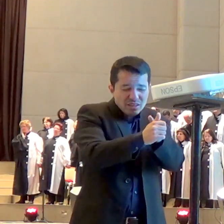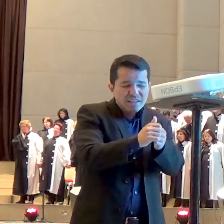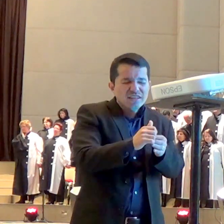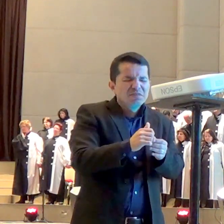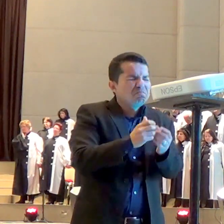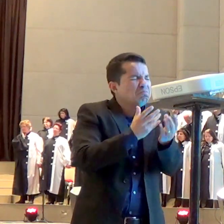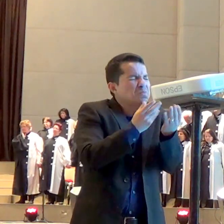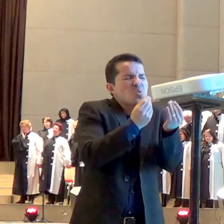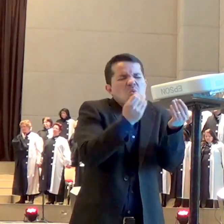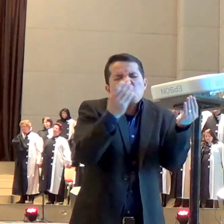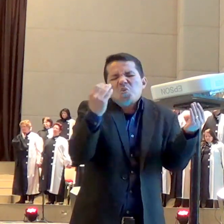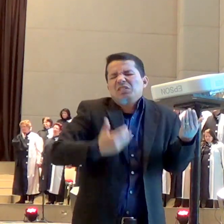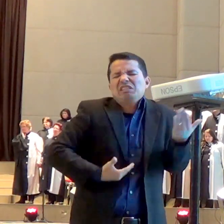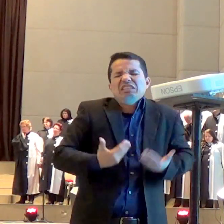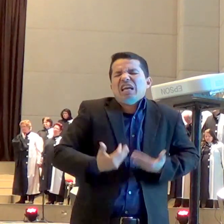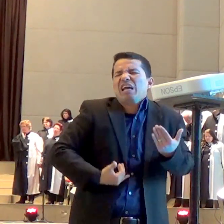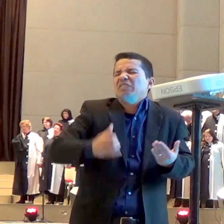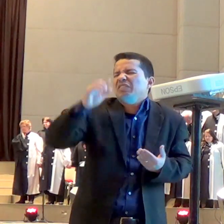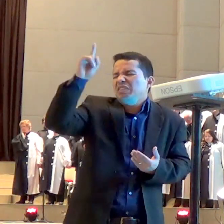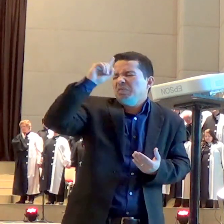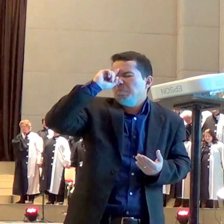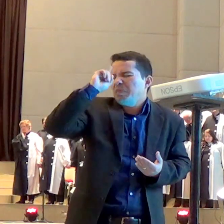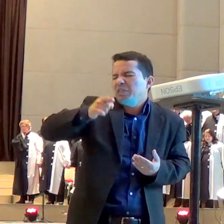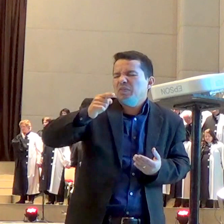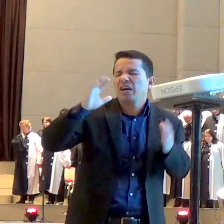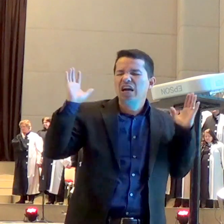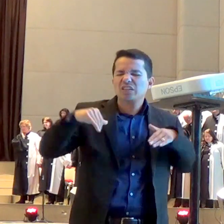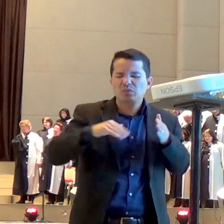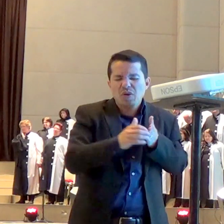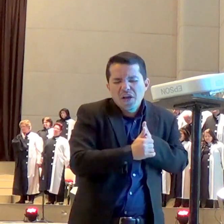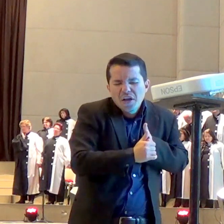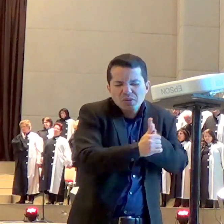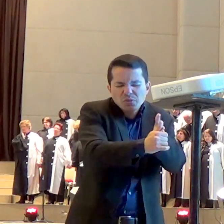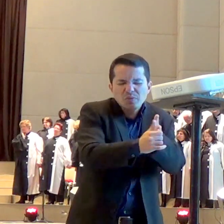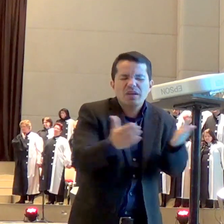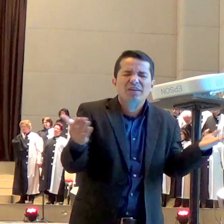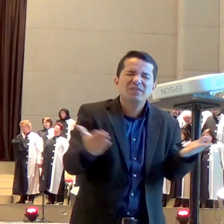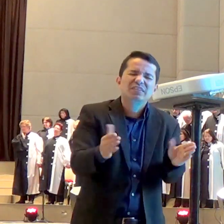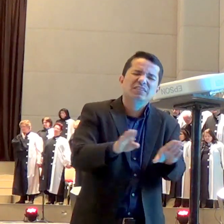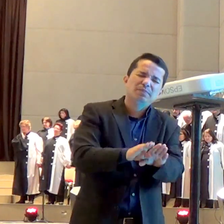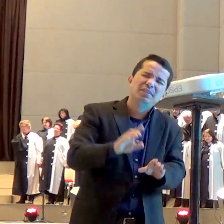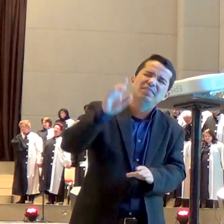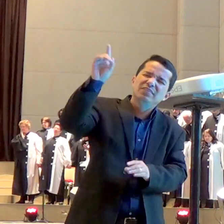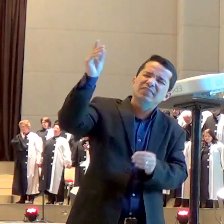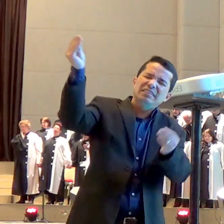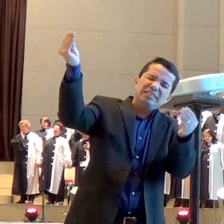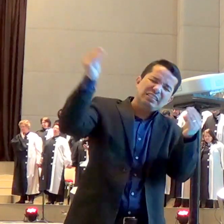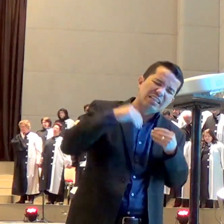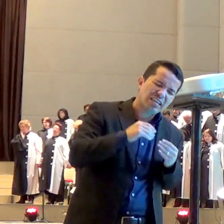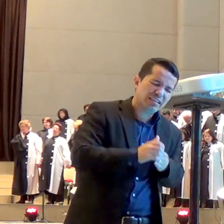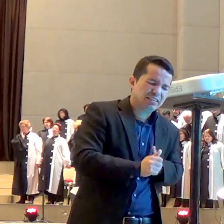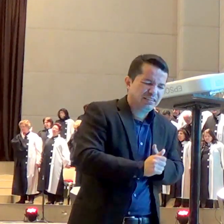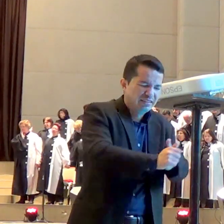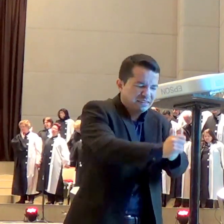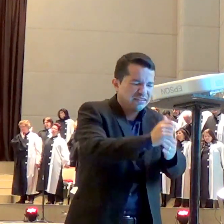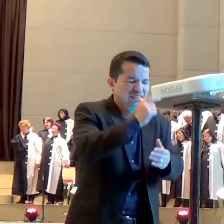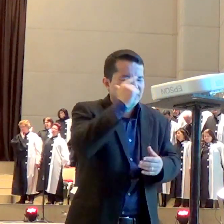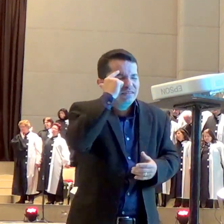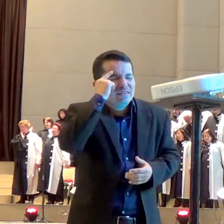tantos dos teus servos dá direção e discernimento na vida dos teus filhos na verdade verdade pai o que nós te